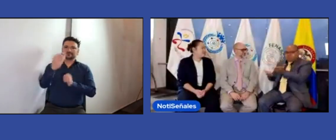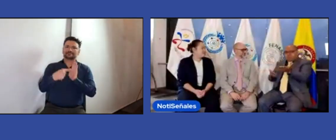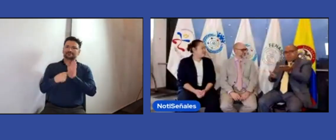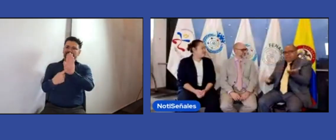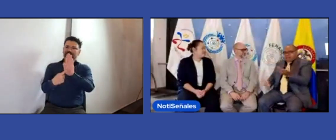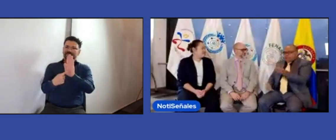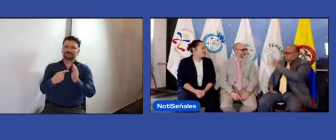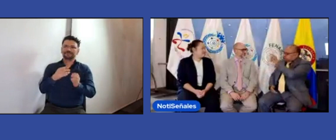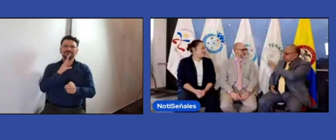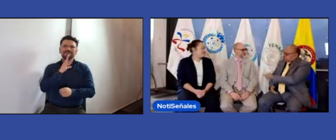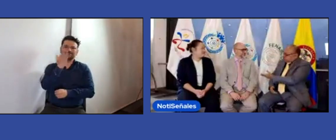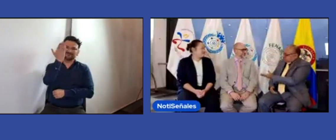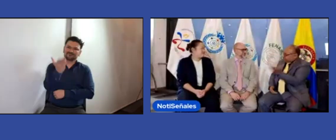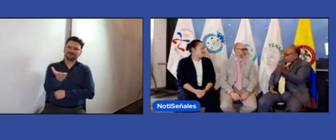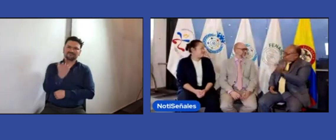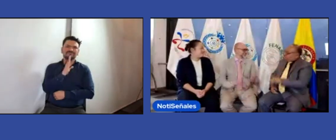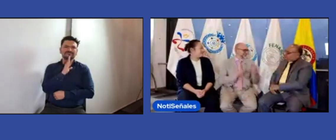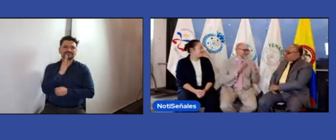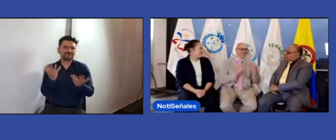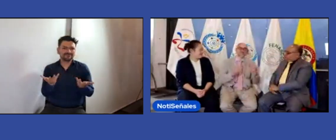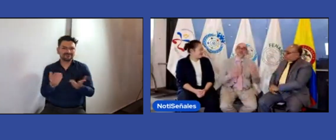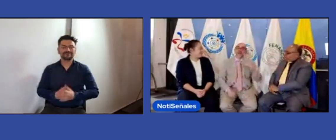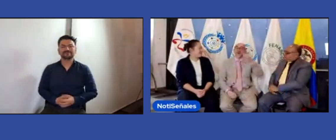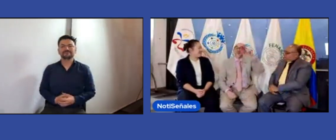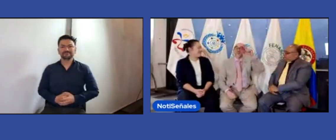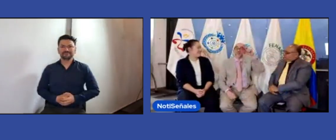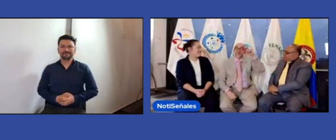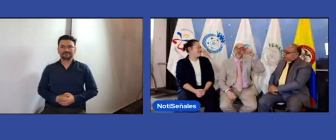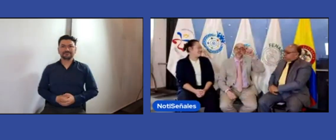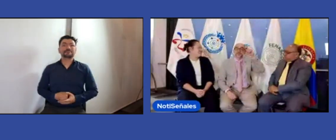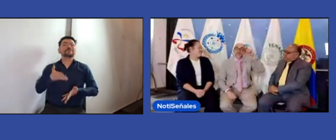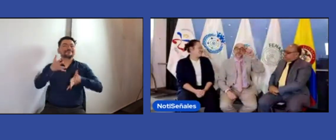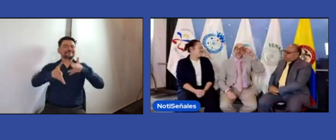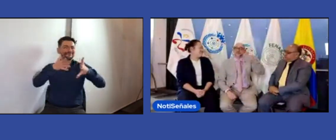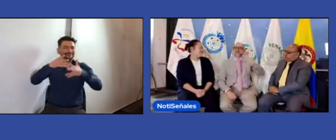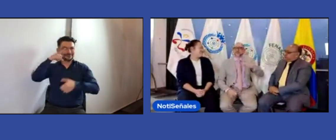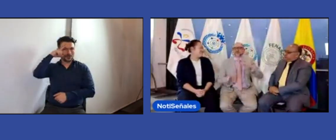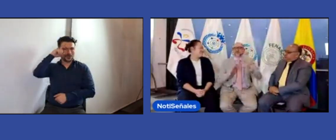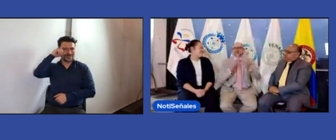ellos. Primero quiero presentarlos. ¿Quiénes son ustedes? Por favor, preséntese. Muchas gracias, Henry. Yo soy Joe.